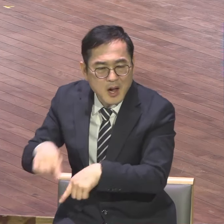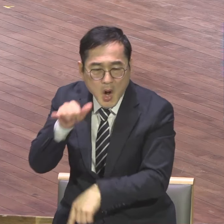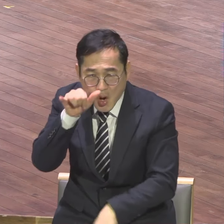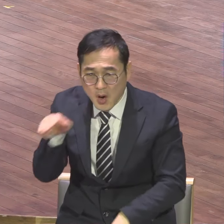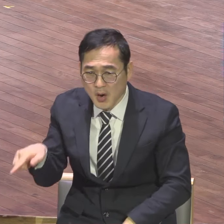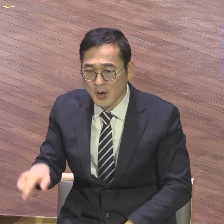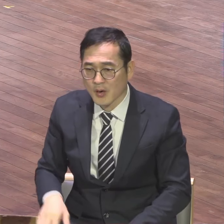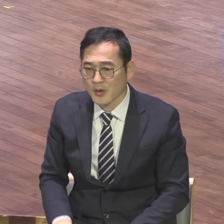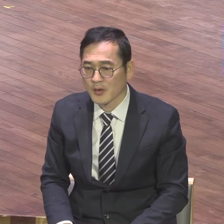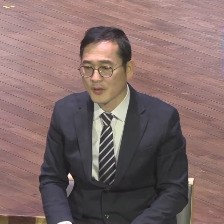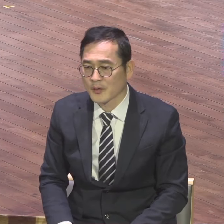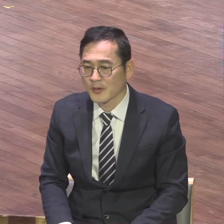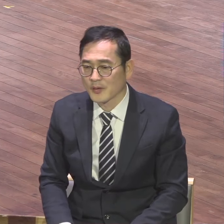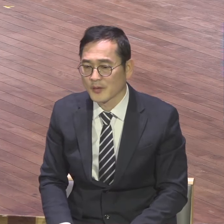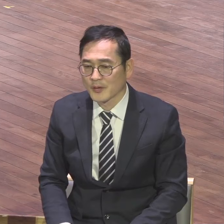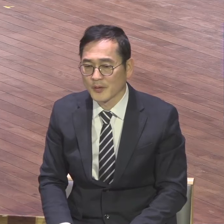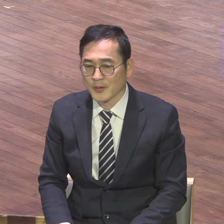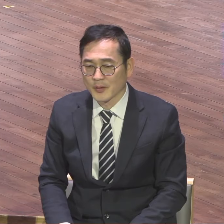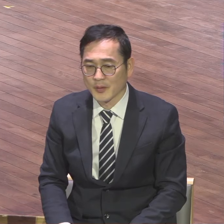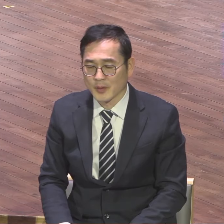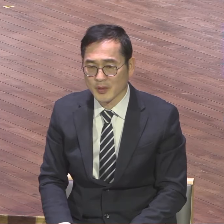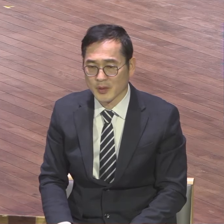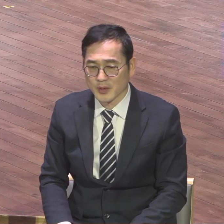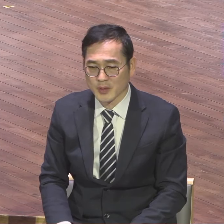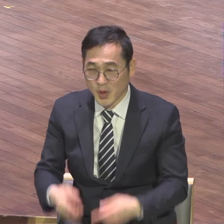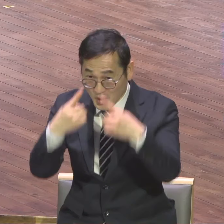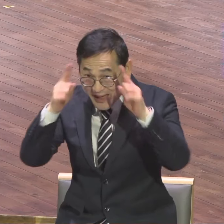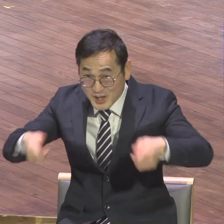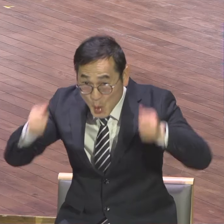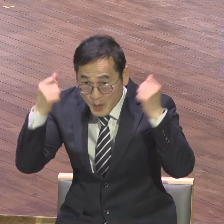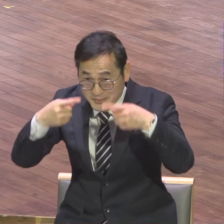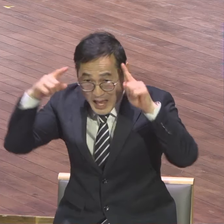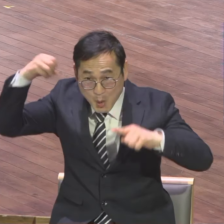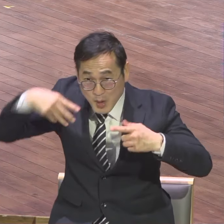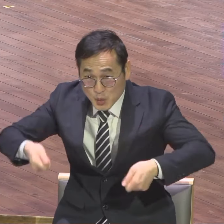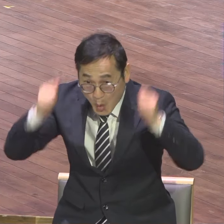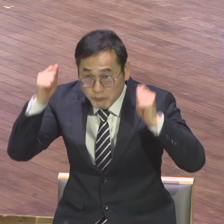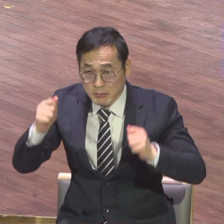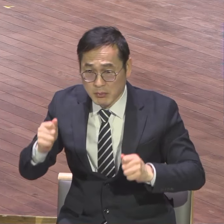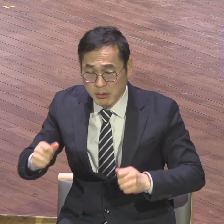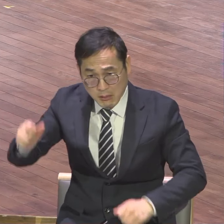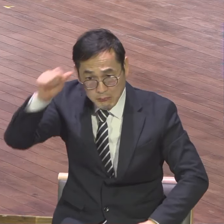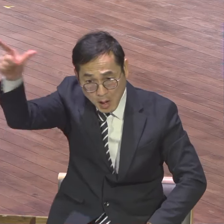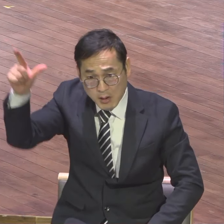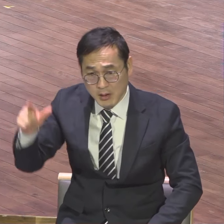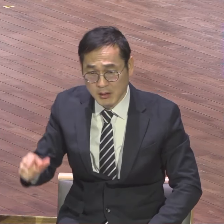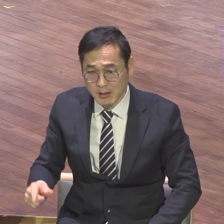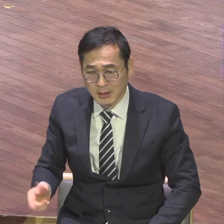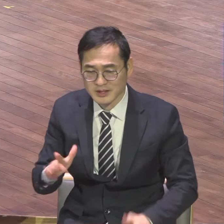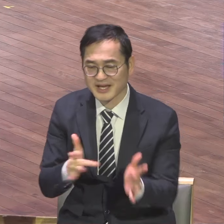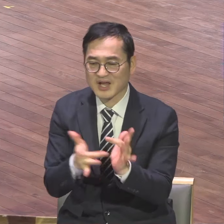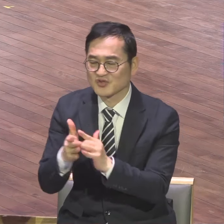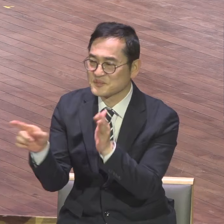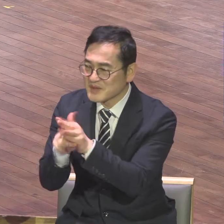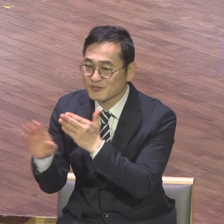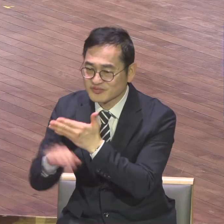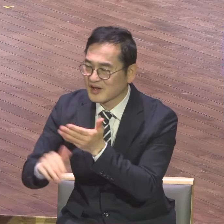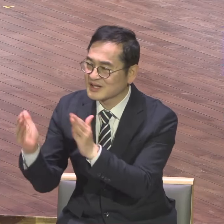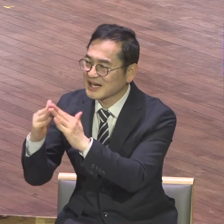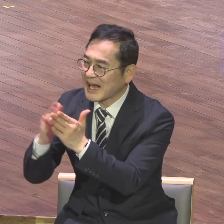세상적으로 전혀 아신 게 없는 분이 예수 믿고 집에서 쫓겨나 예수 믿고 나서부터 고난